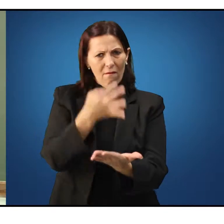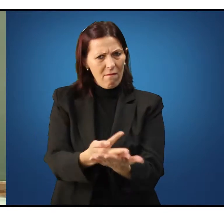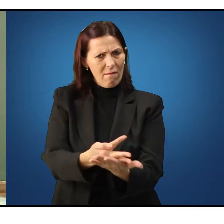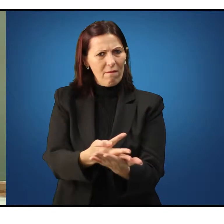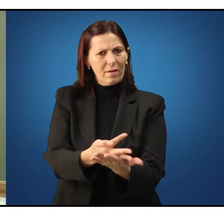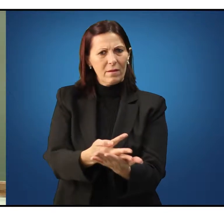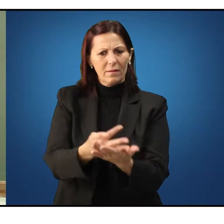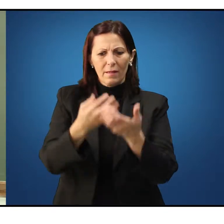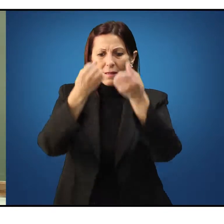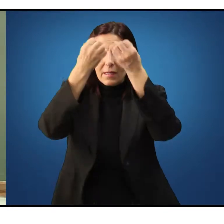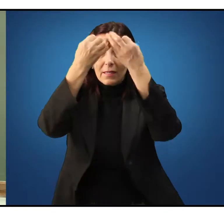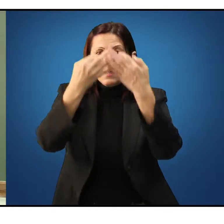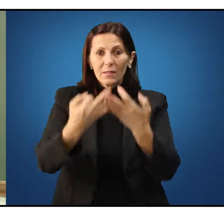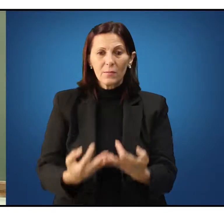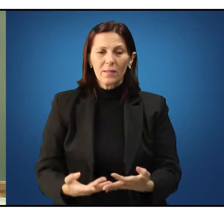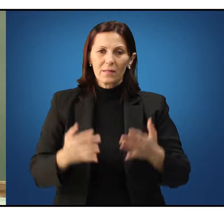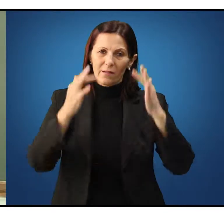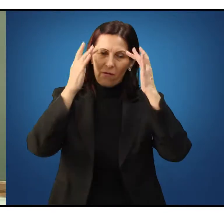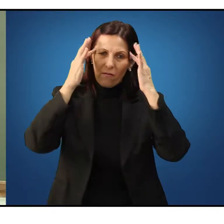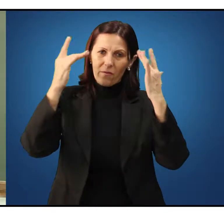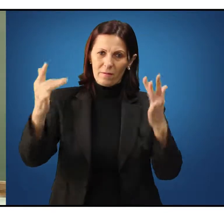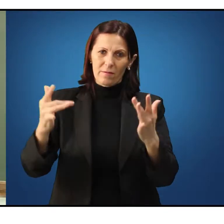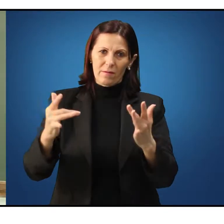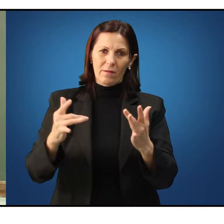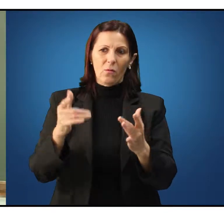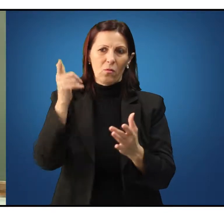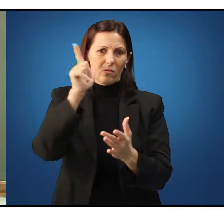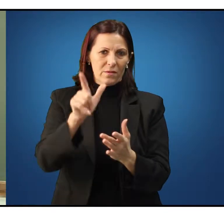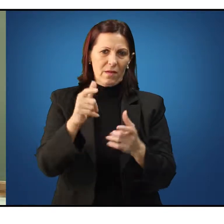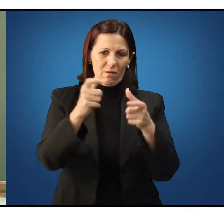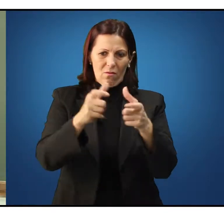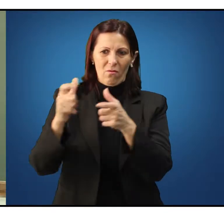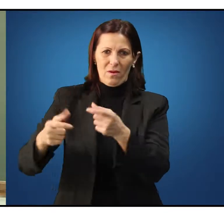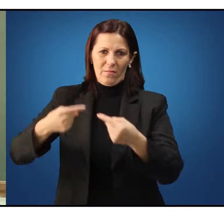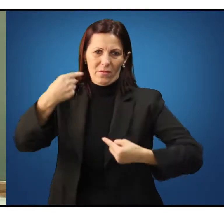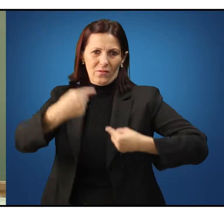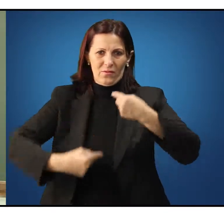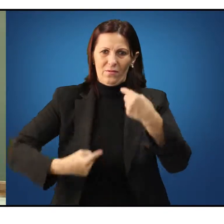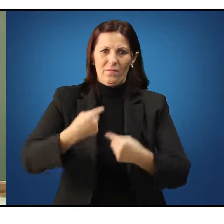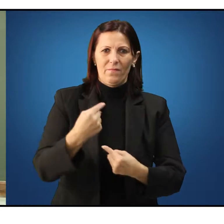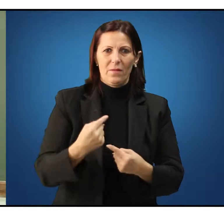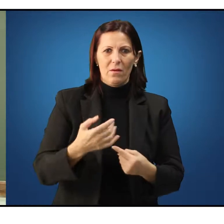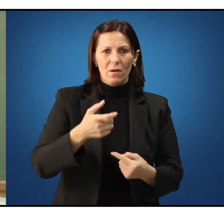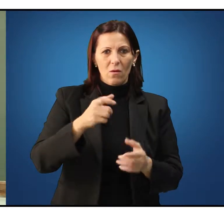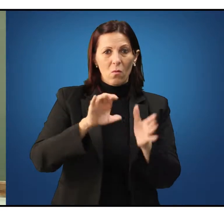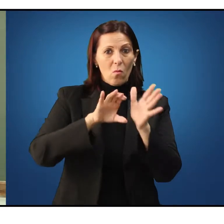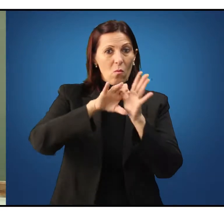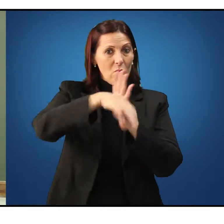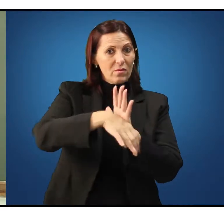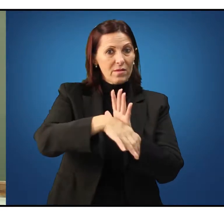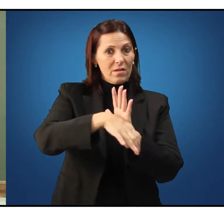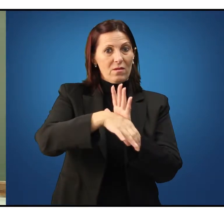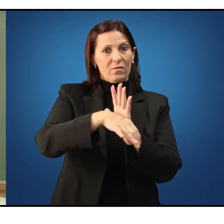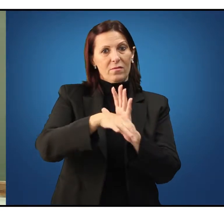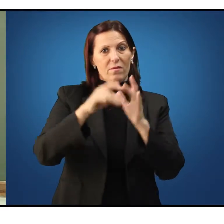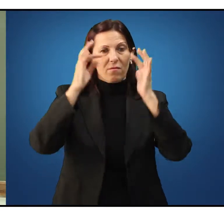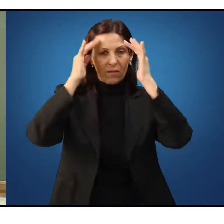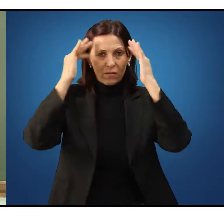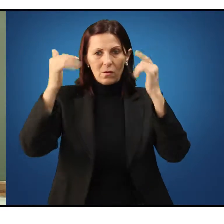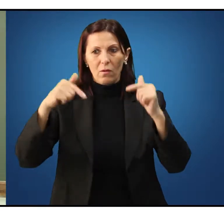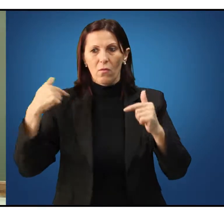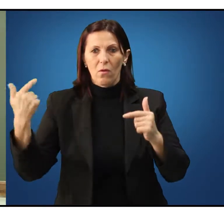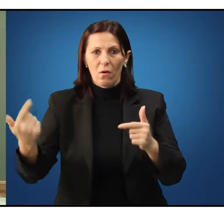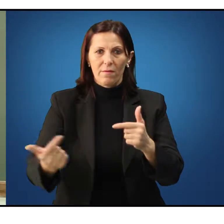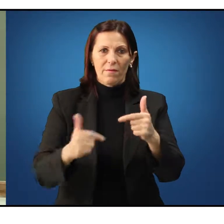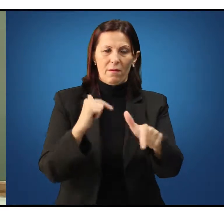explicação filosófica ganha campo. Então, este é o conceito de filosofia com o qual nós estaremos